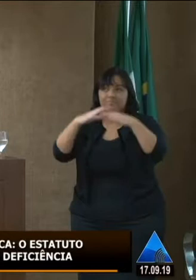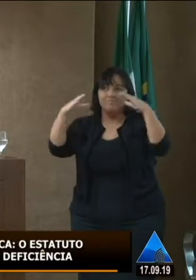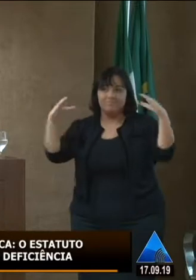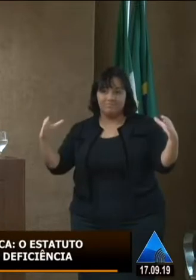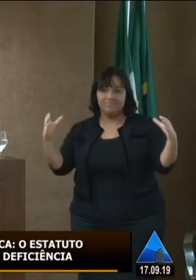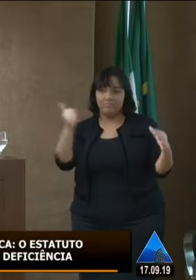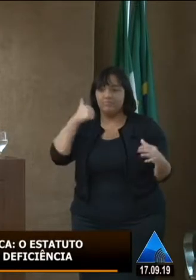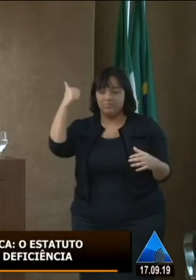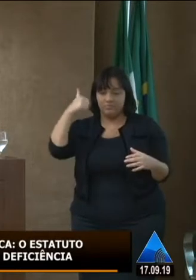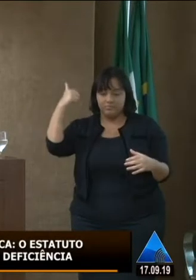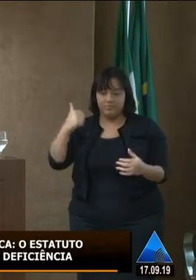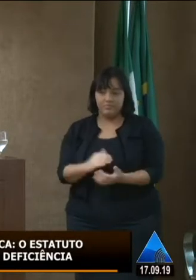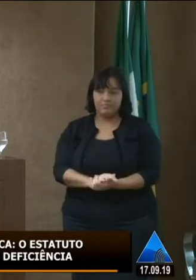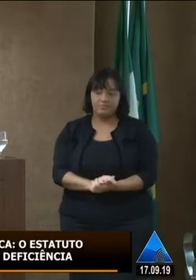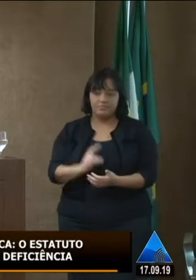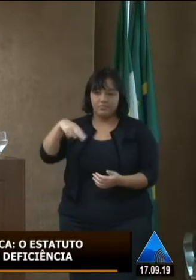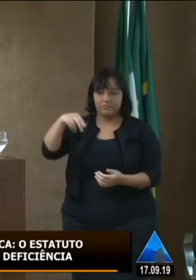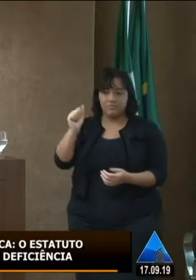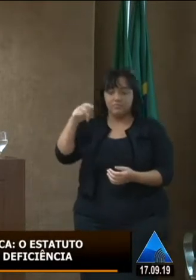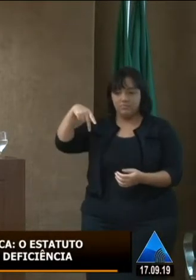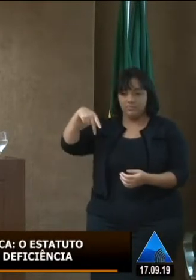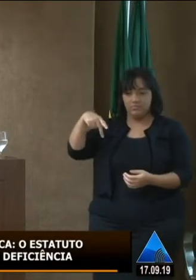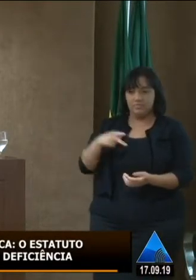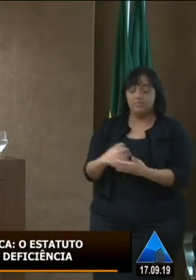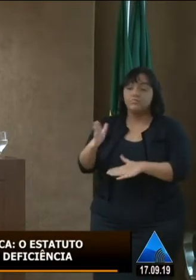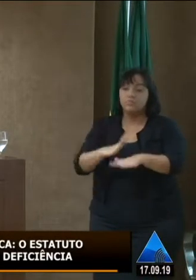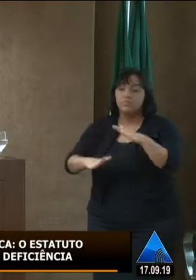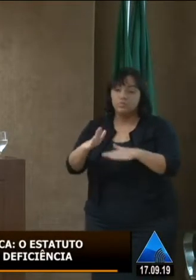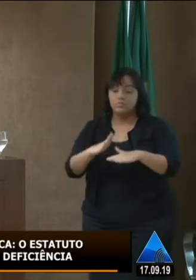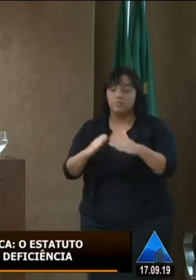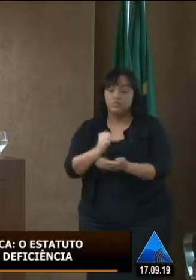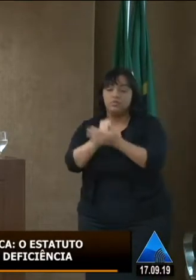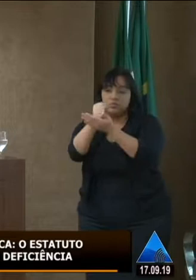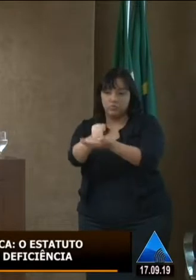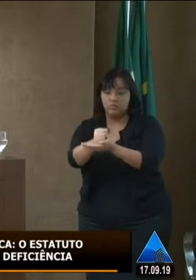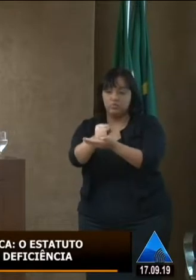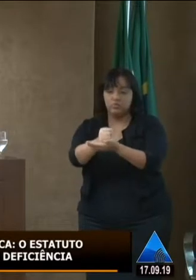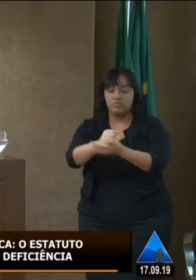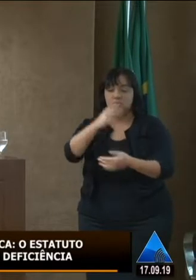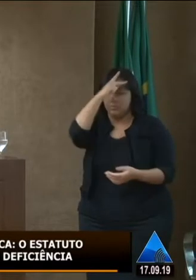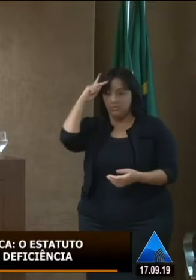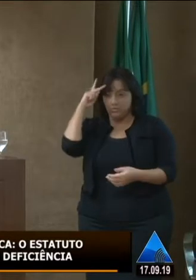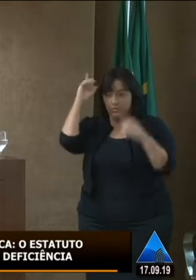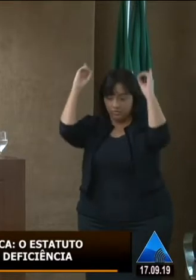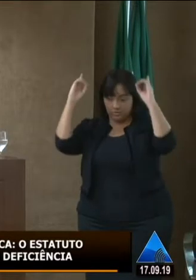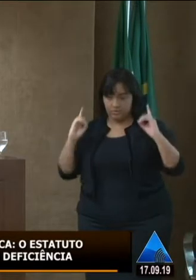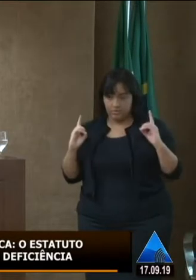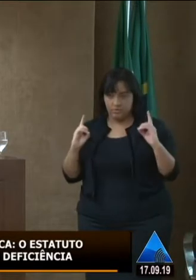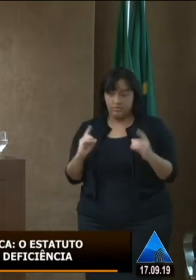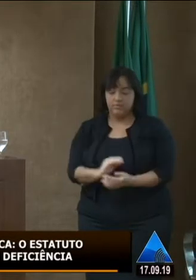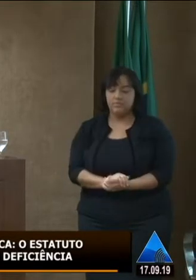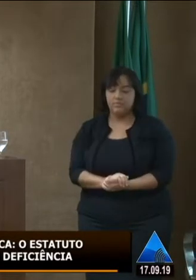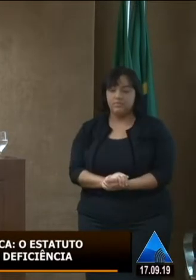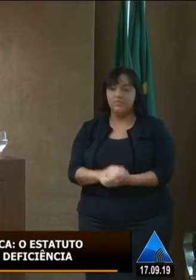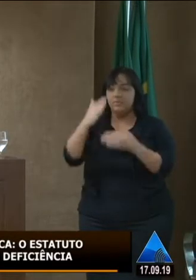mas, especificamente, o NAPNI é quem cuida do atendimento às pessoas com necessidades específicas. Então,